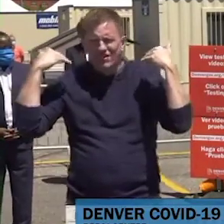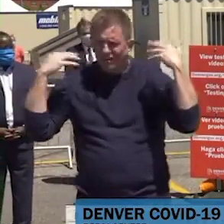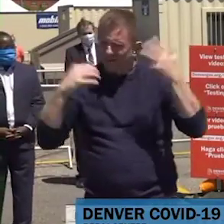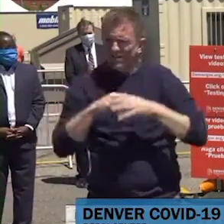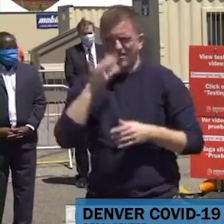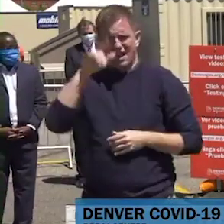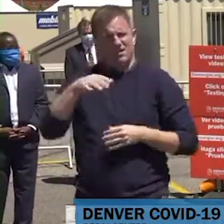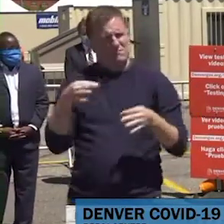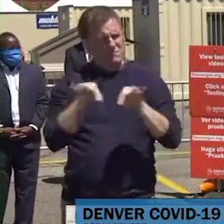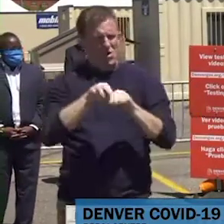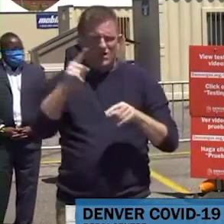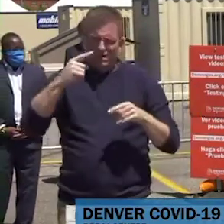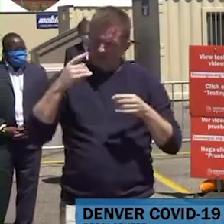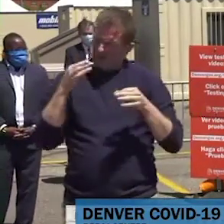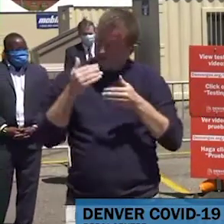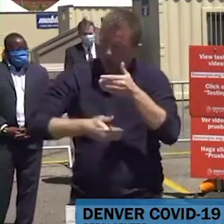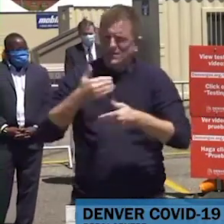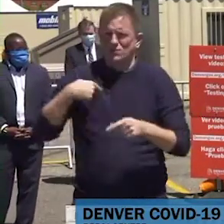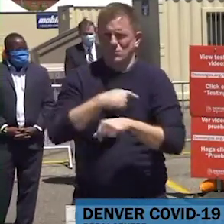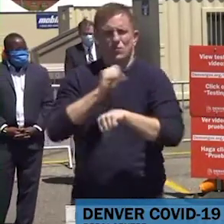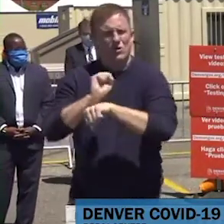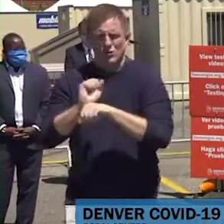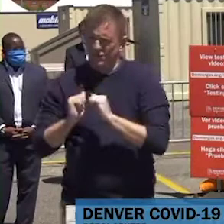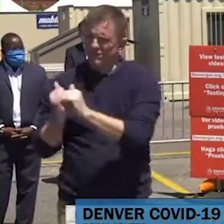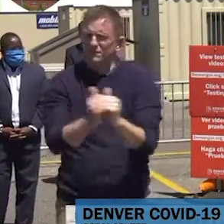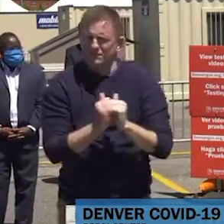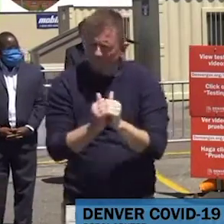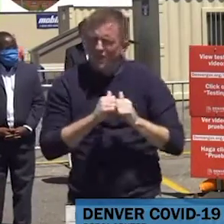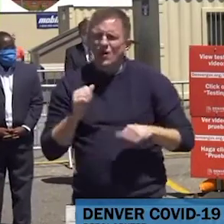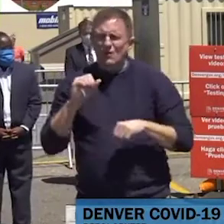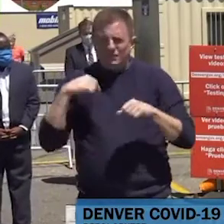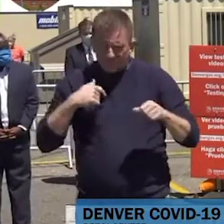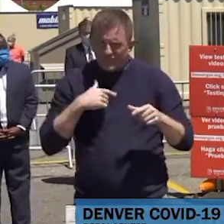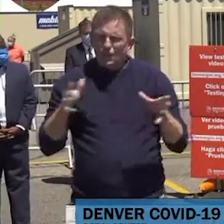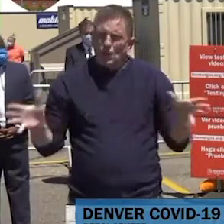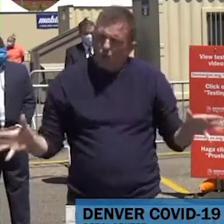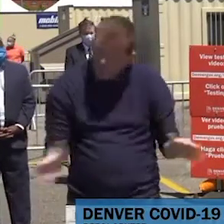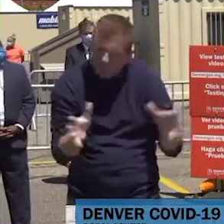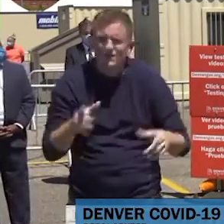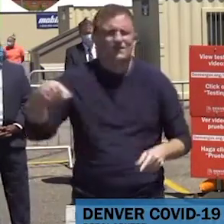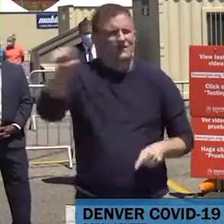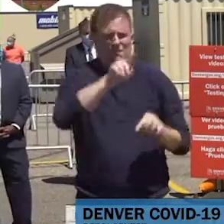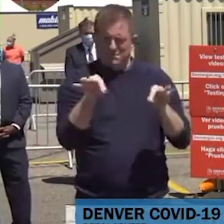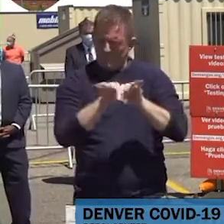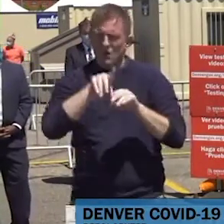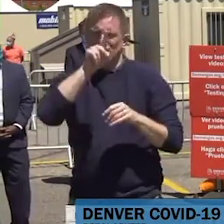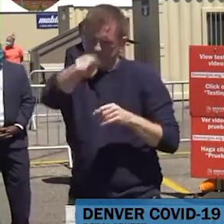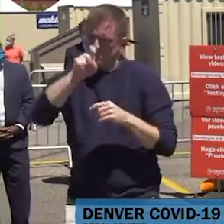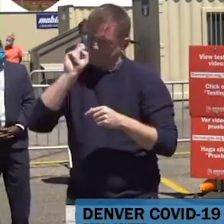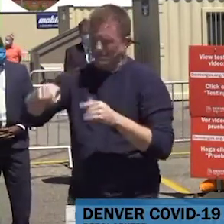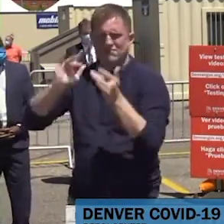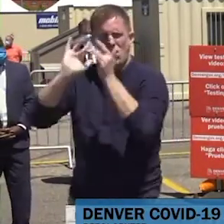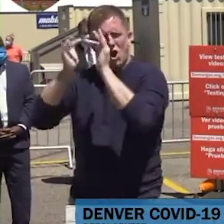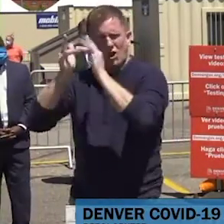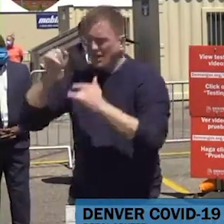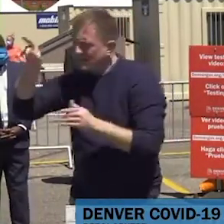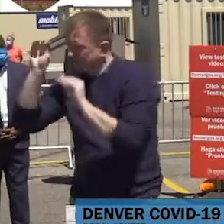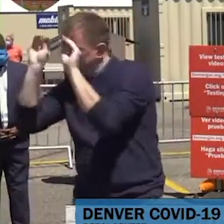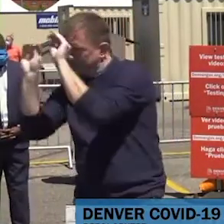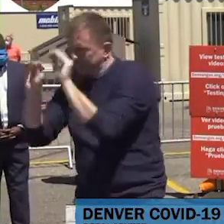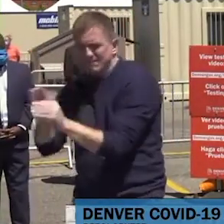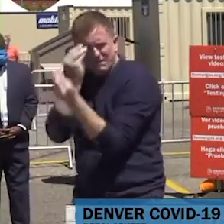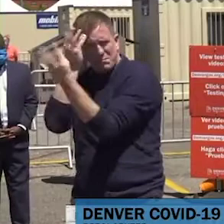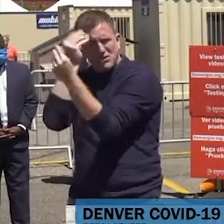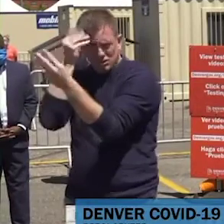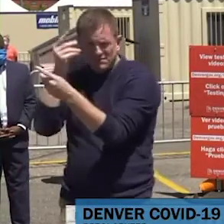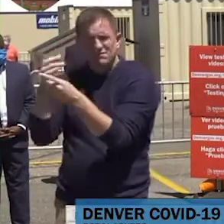y sea parte de este proceso tan importante. Nosotros queremos animar a la gente a que se registre con anticipación si